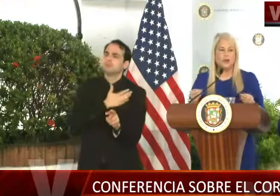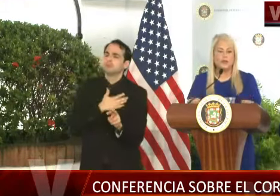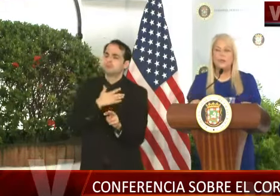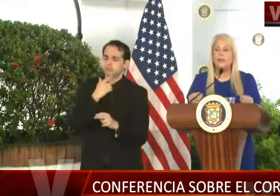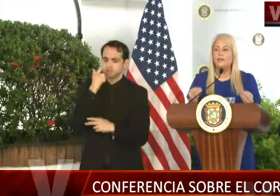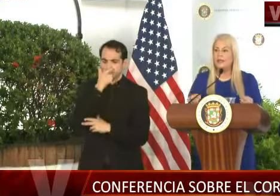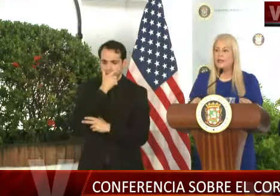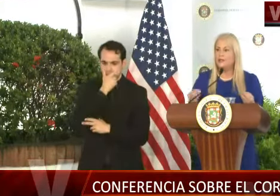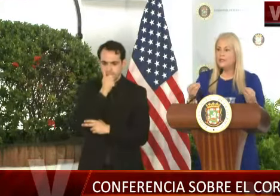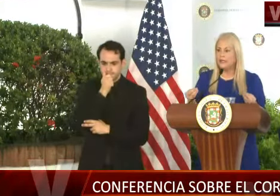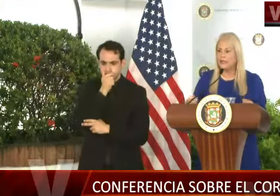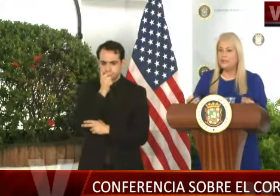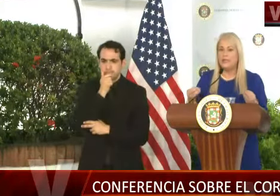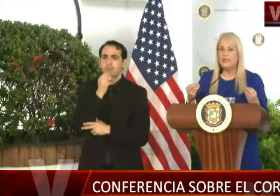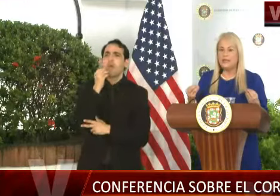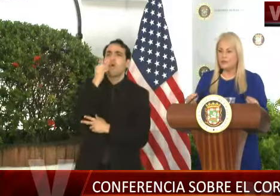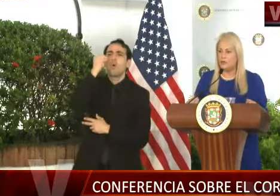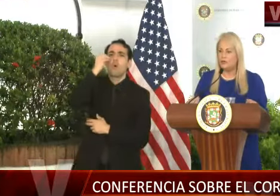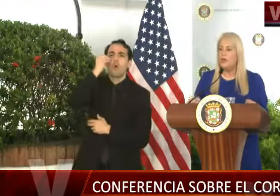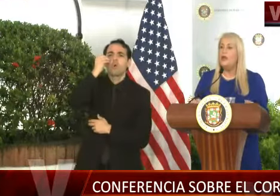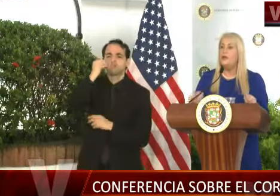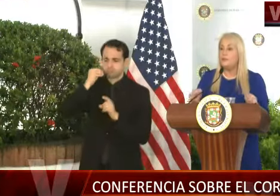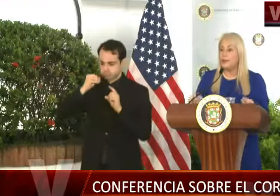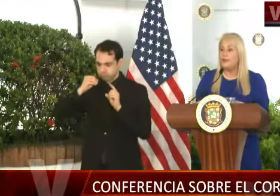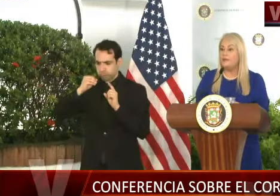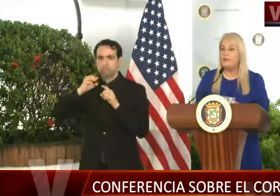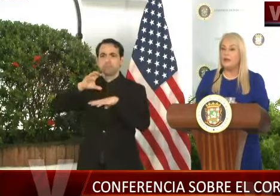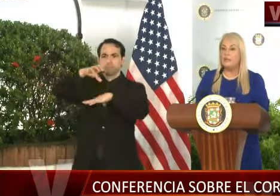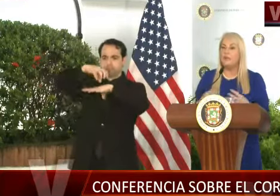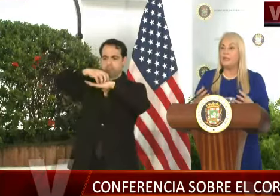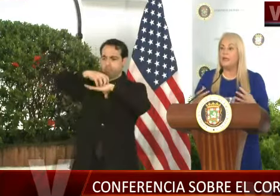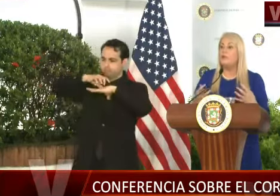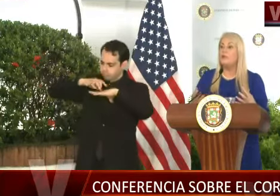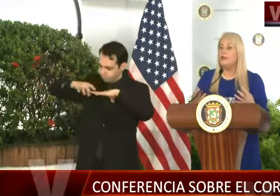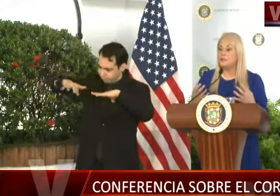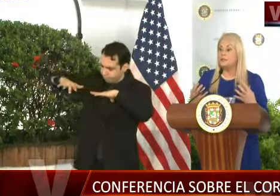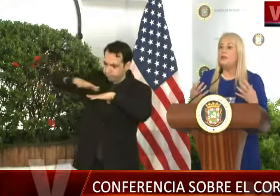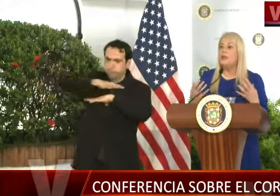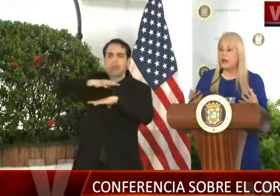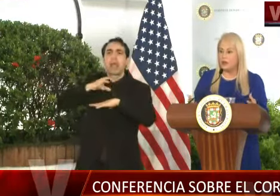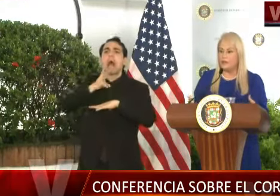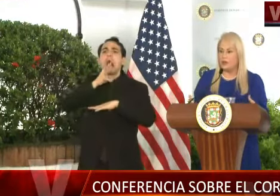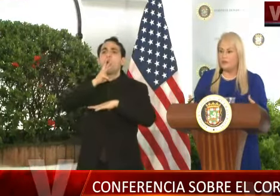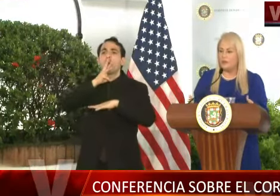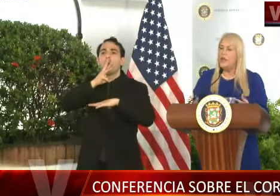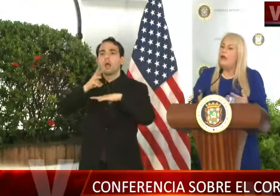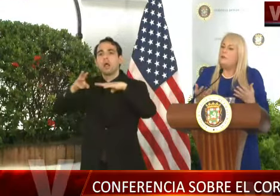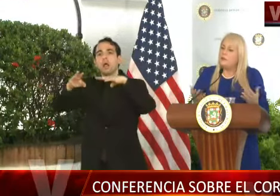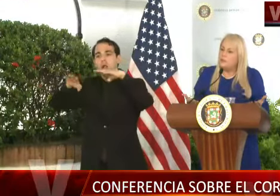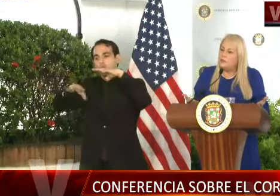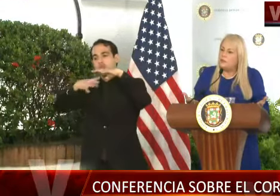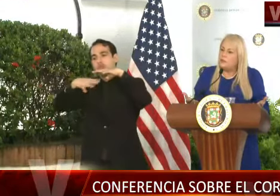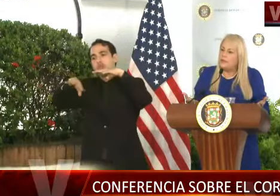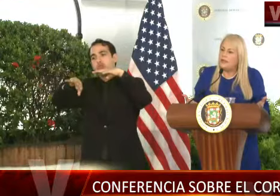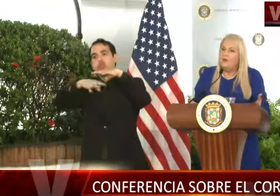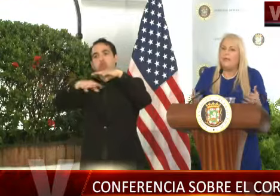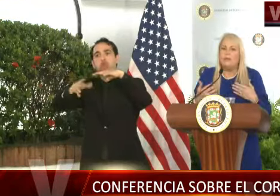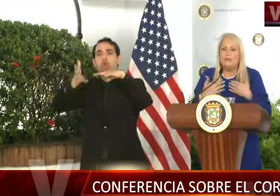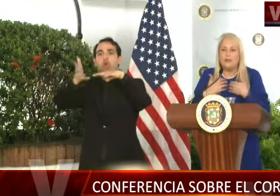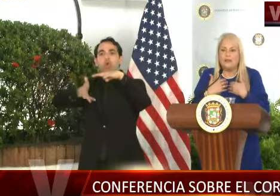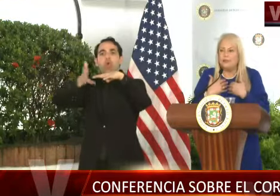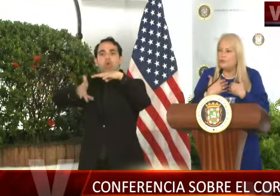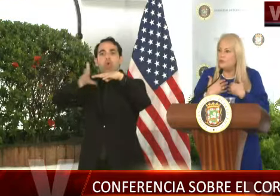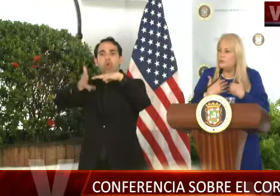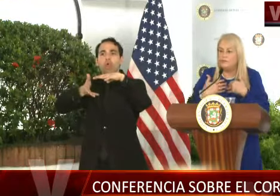estos objetos que están en nuestra casa y alrededor, que pueden aportar a la acumulación de agua. Aprovechemos esta oportunidad